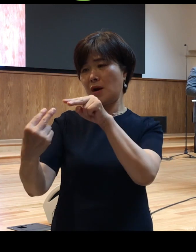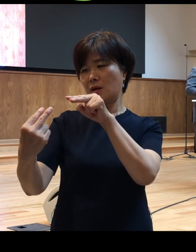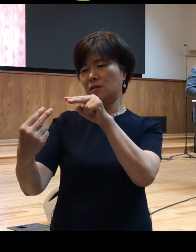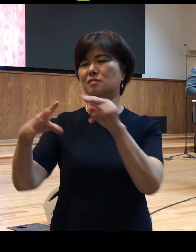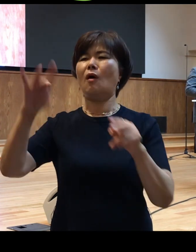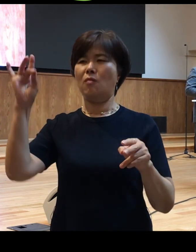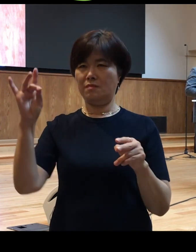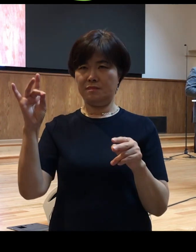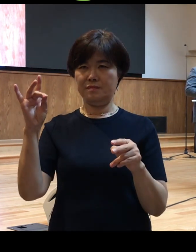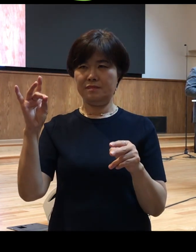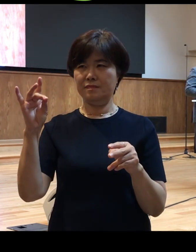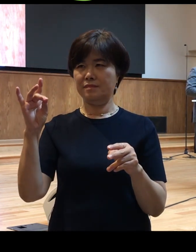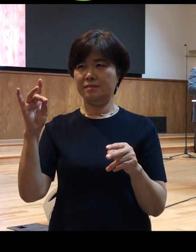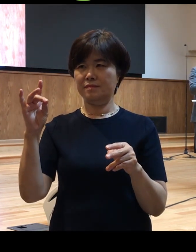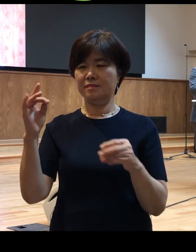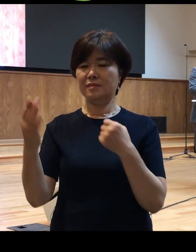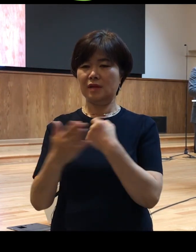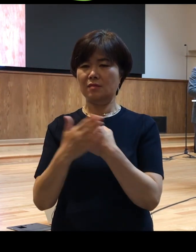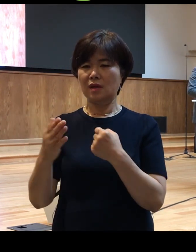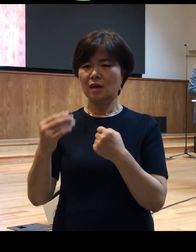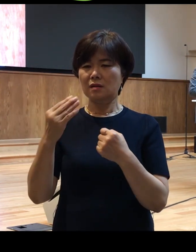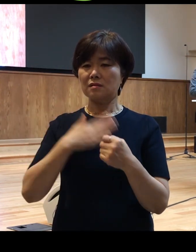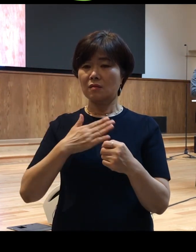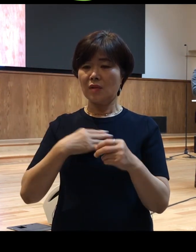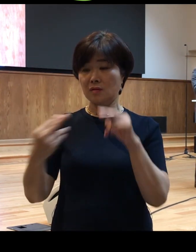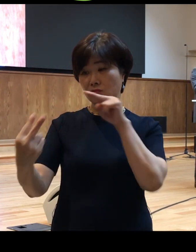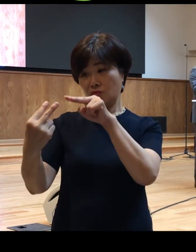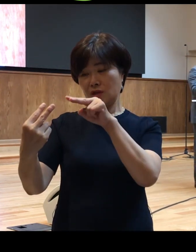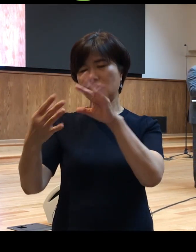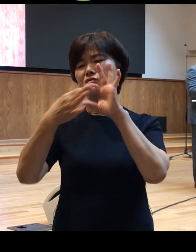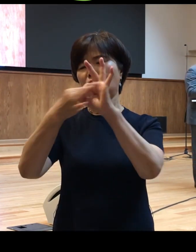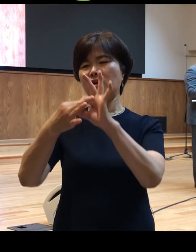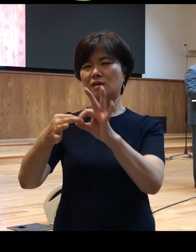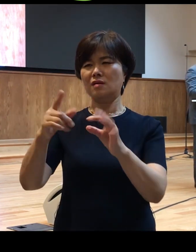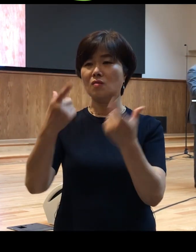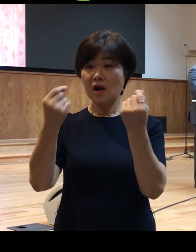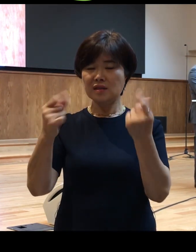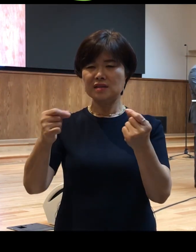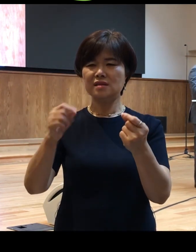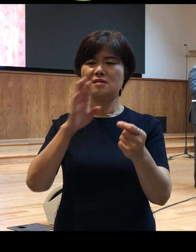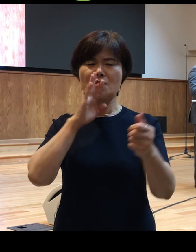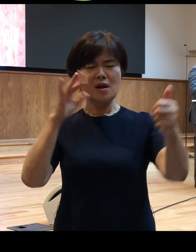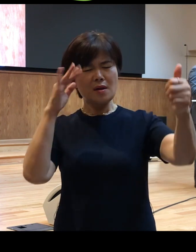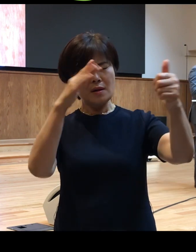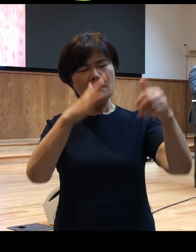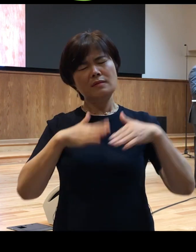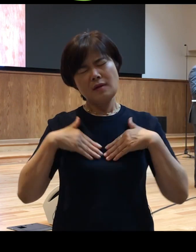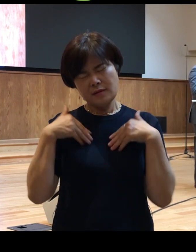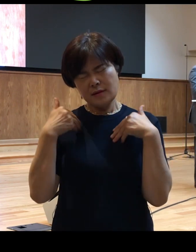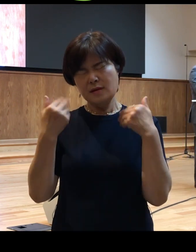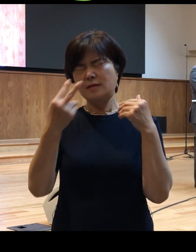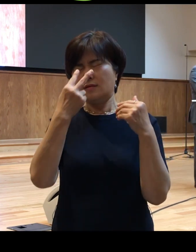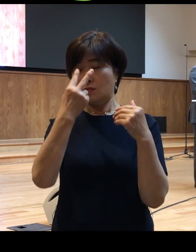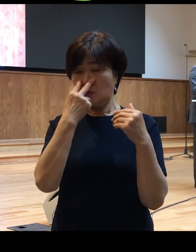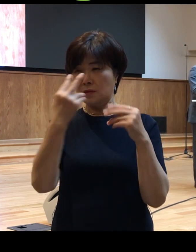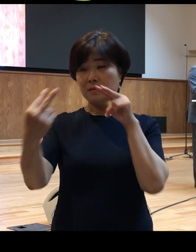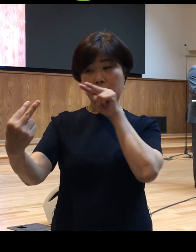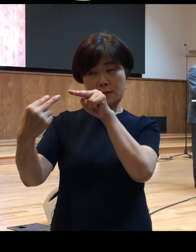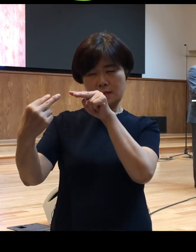아마 그 눈길을 통해서 그토록 갈망했던 그 따뜻한 눈길 앞에서 그 마음이 녹아내렸을 것입니다